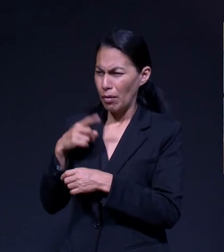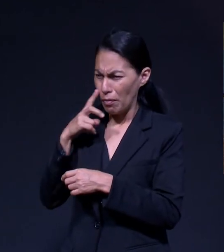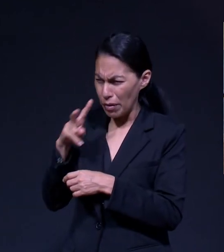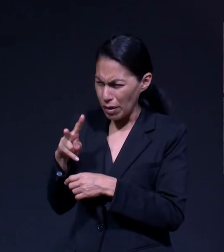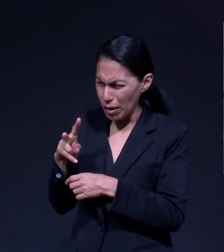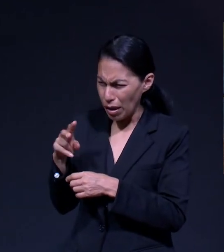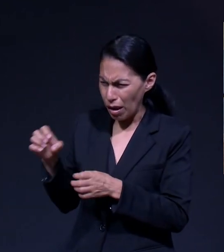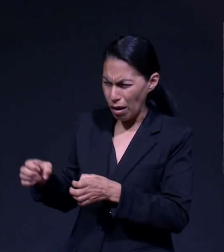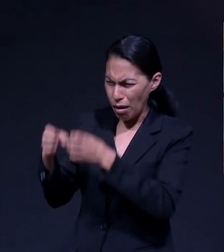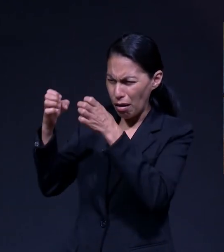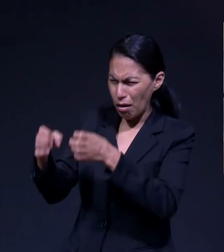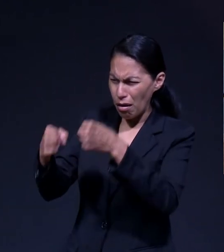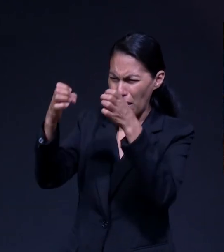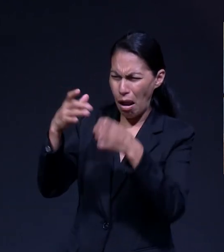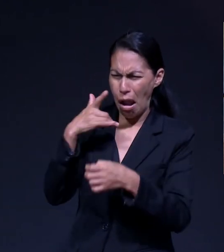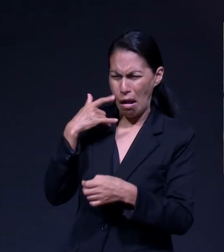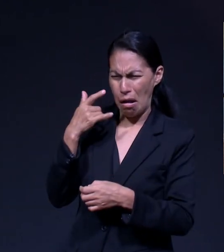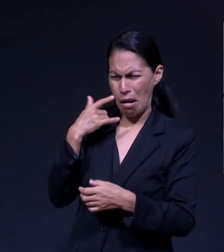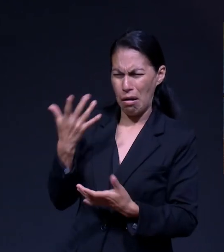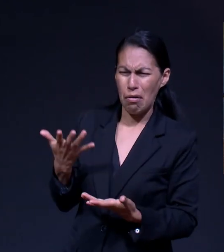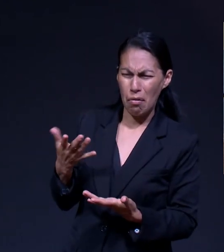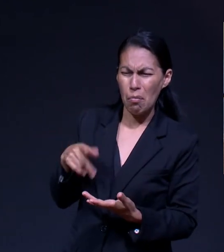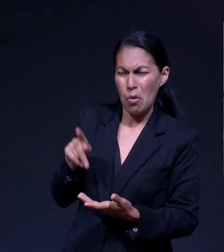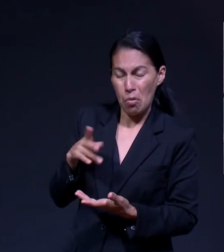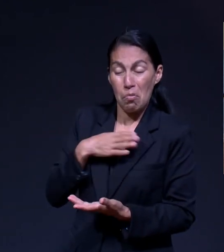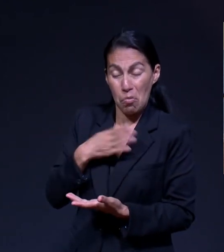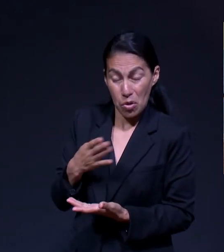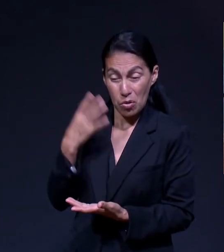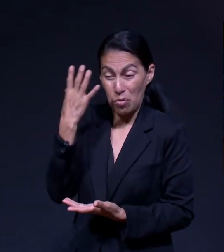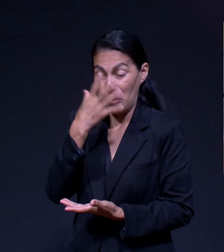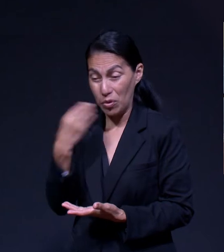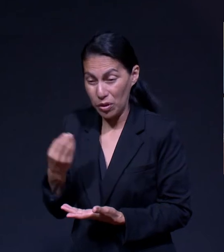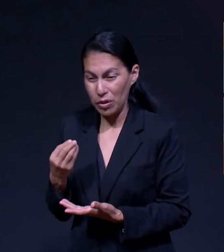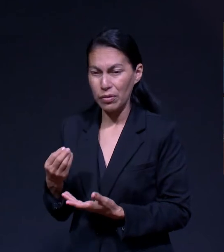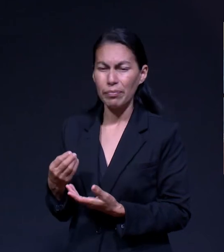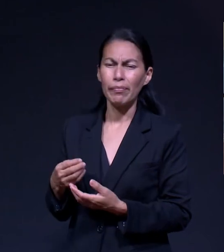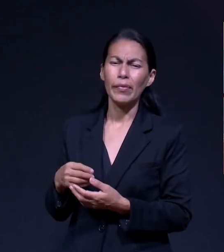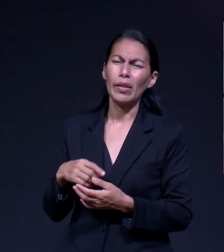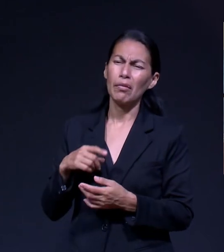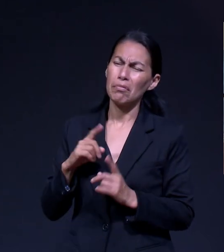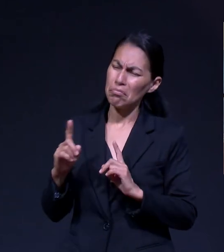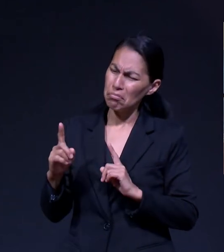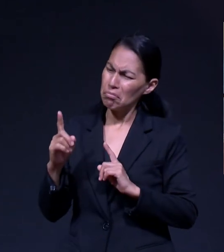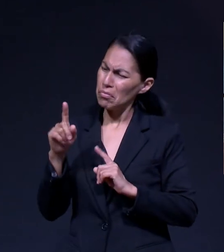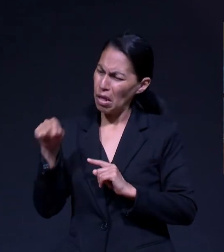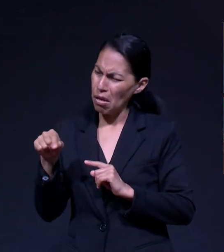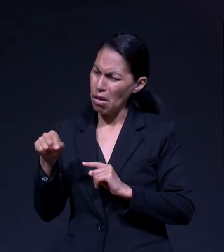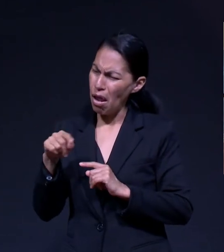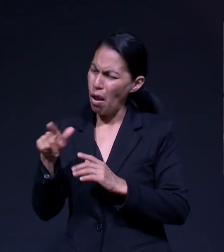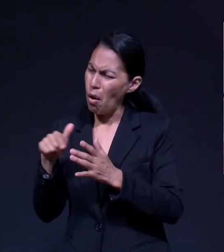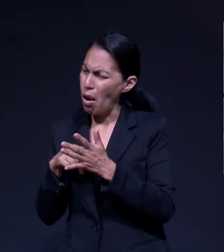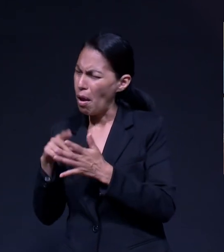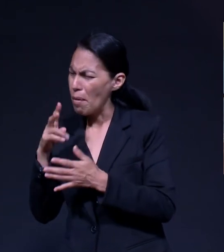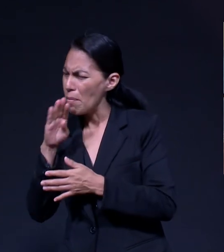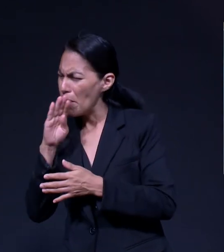estaba cómoda Lo que no sabía era Cómo habíamos llegado a ese lugar Y por qué mis papás le habían dicho Sí Este lugar es